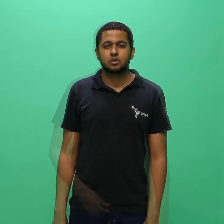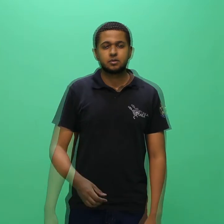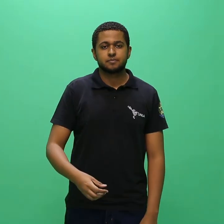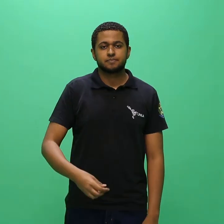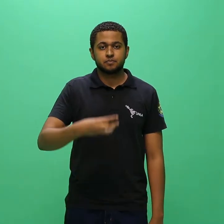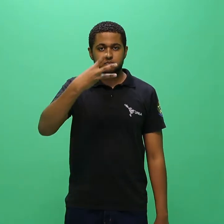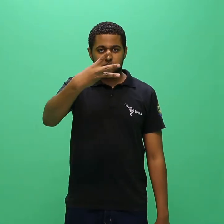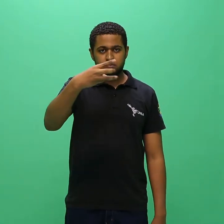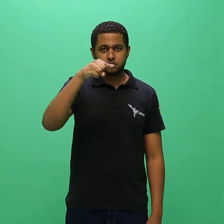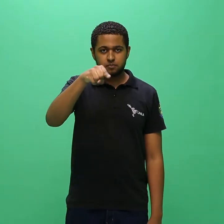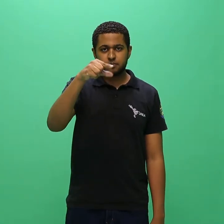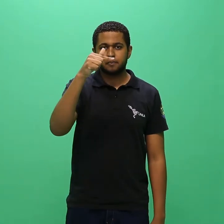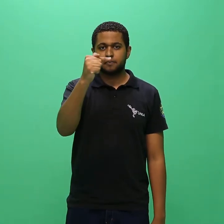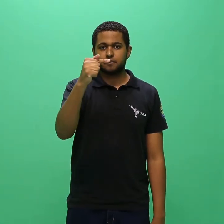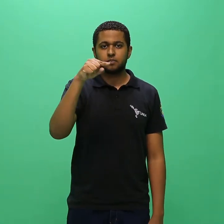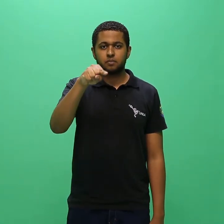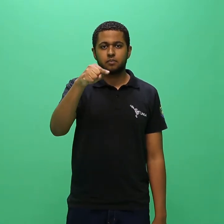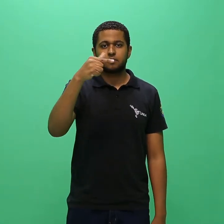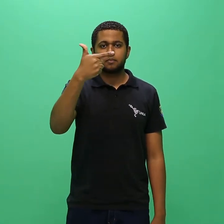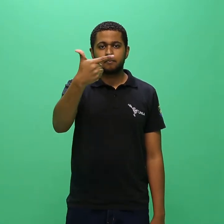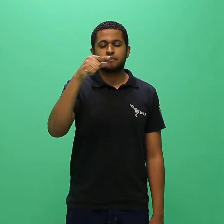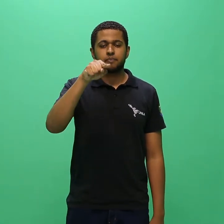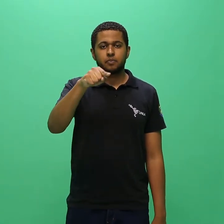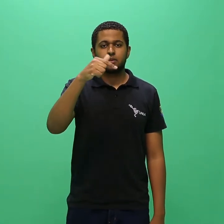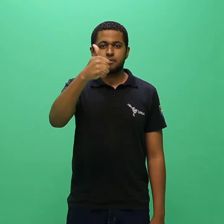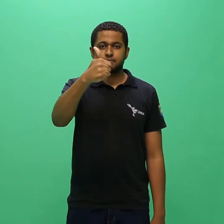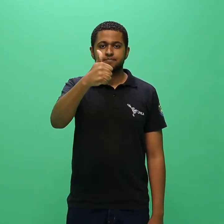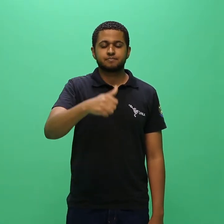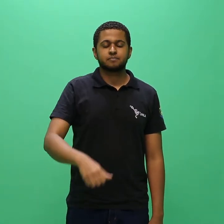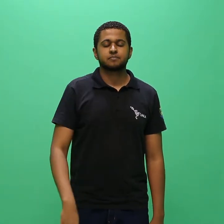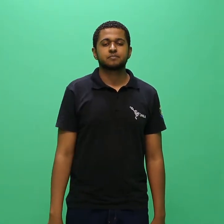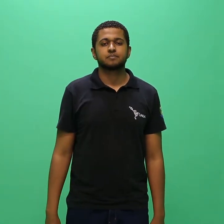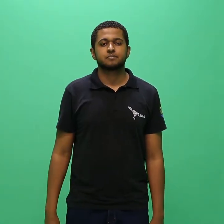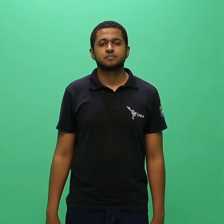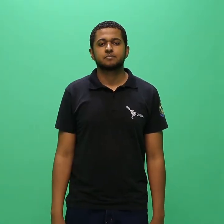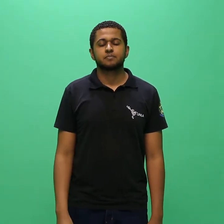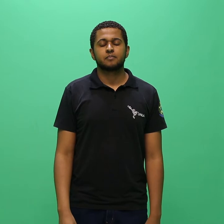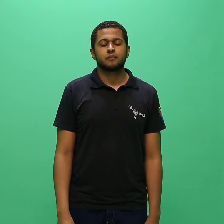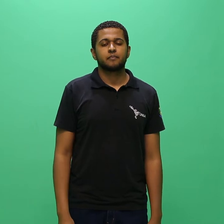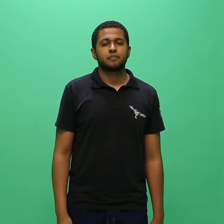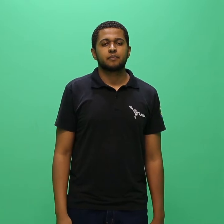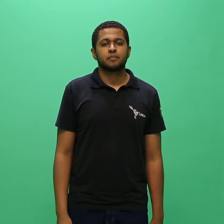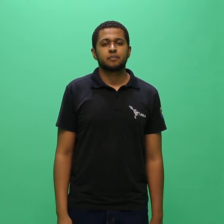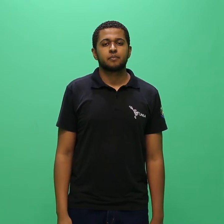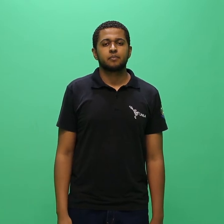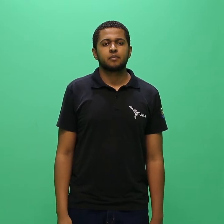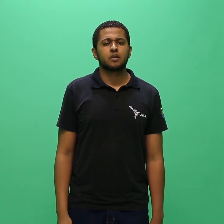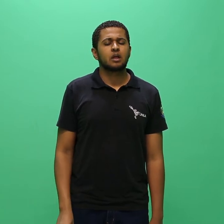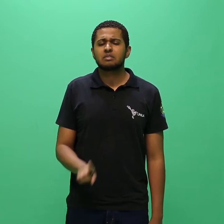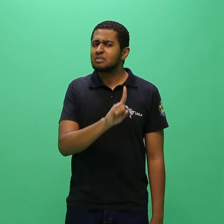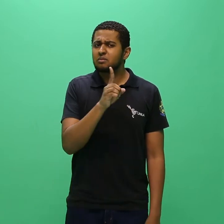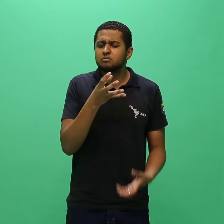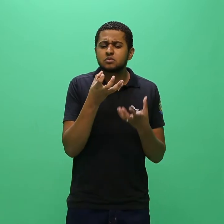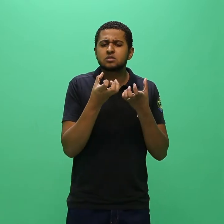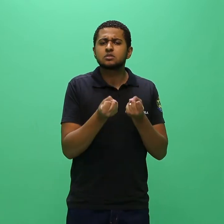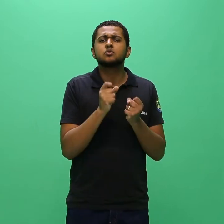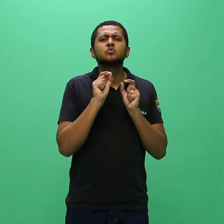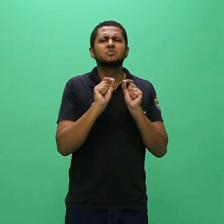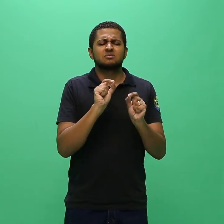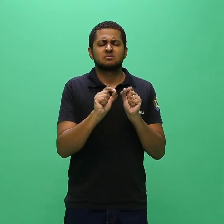3.7.2.1. Não cabe, em nenhuma hipótese, interposição